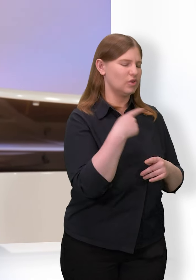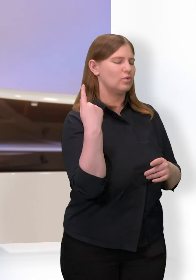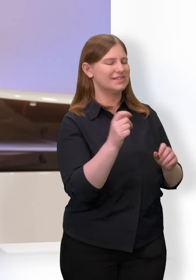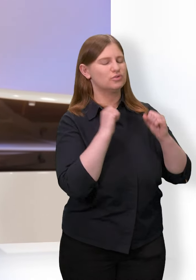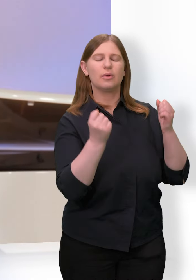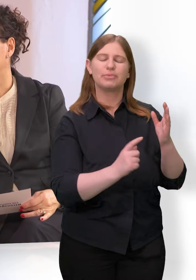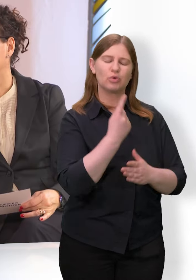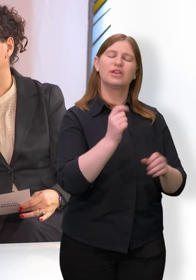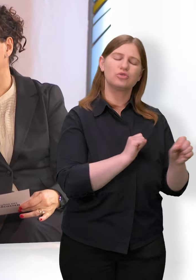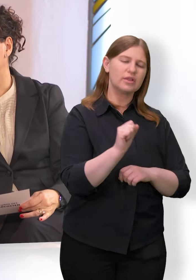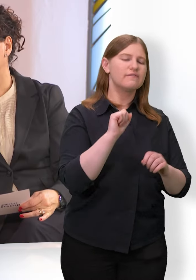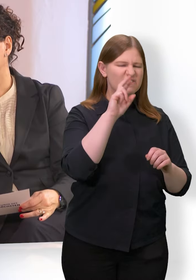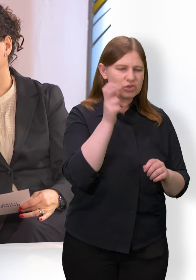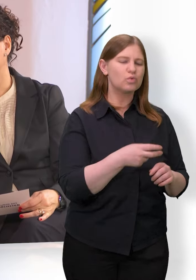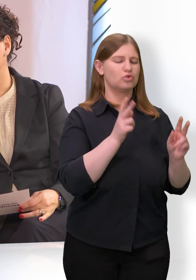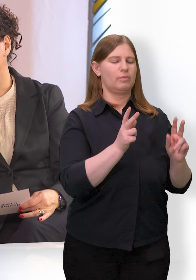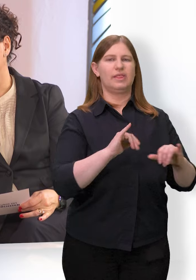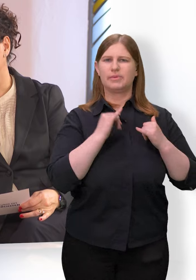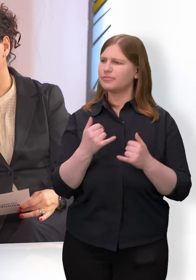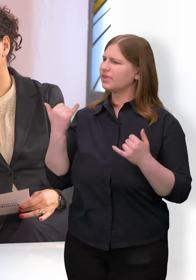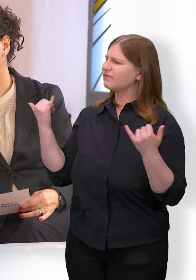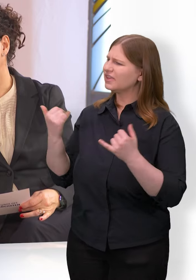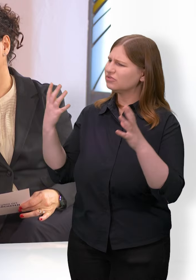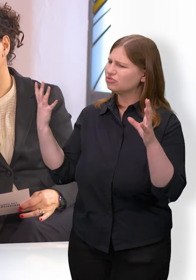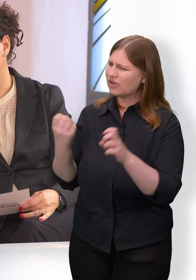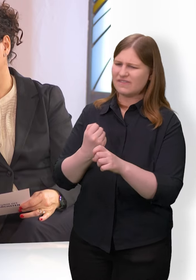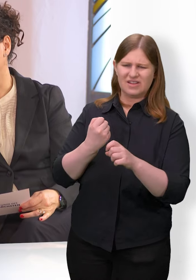stellen Sie sich dann auf diese unterschiedlichen Persönlichkeiten ein?